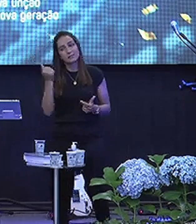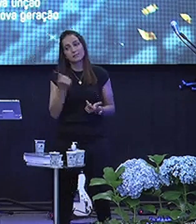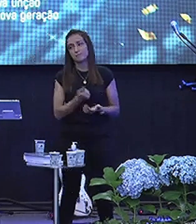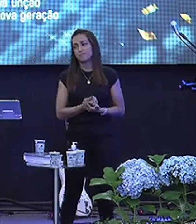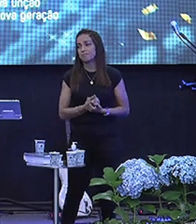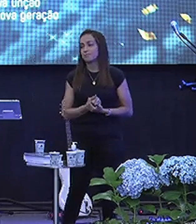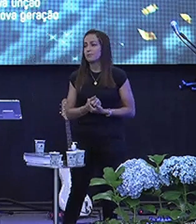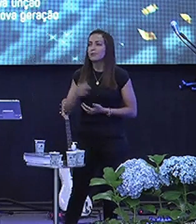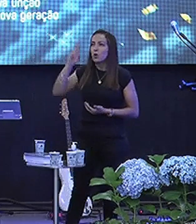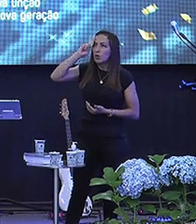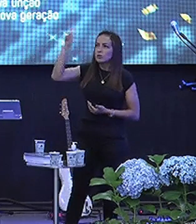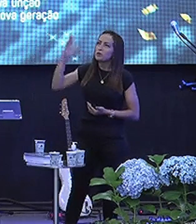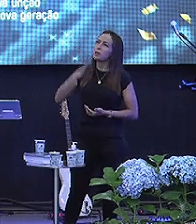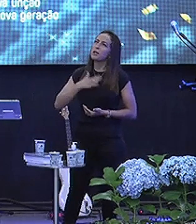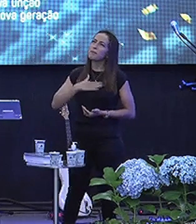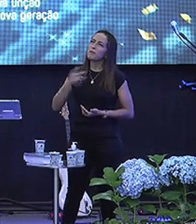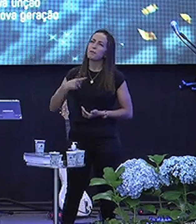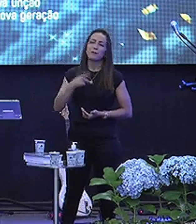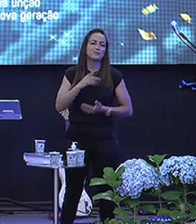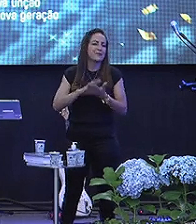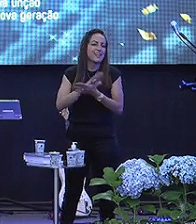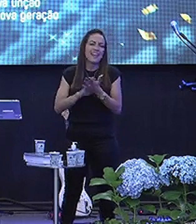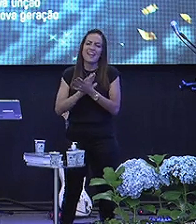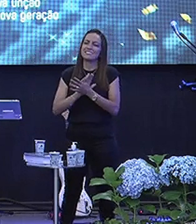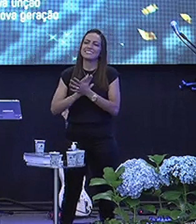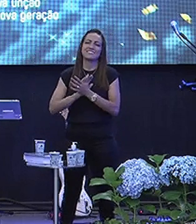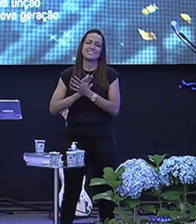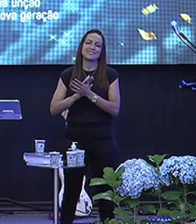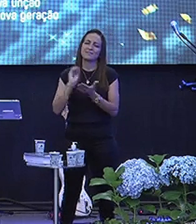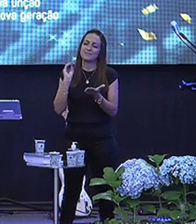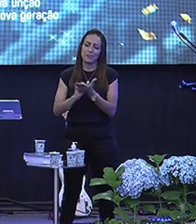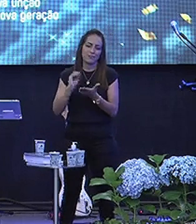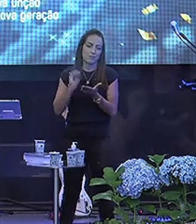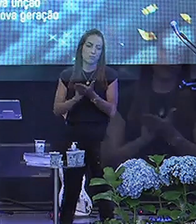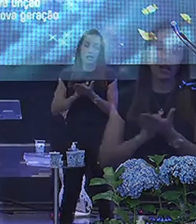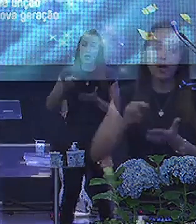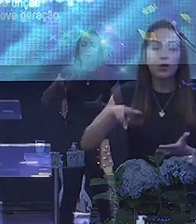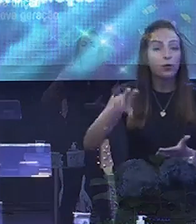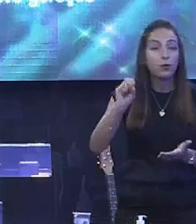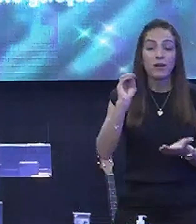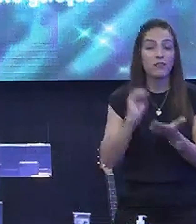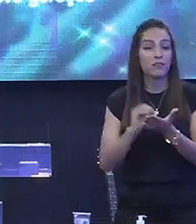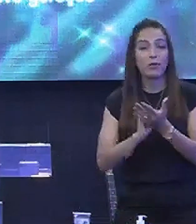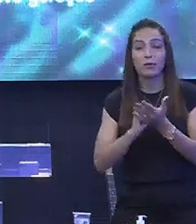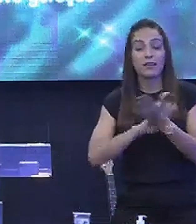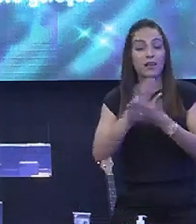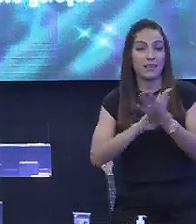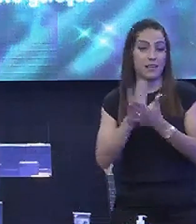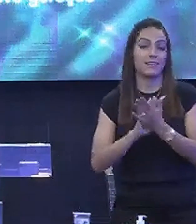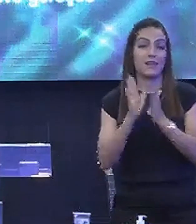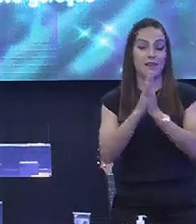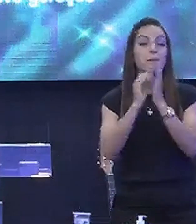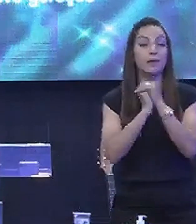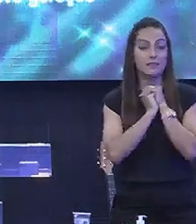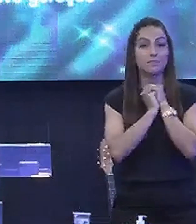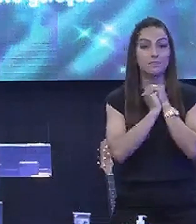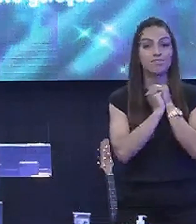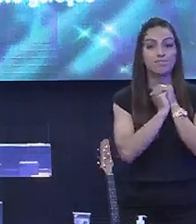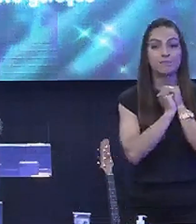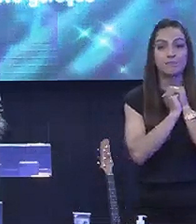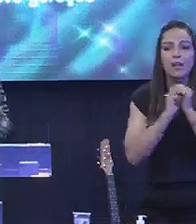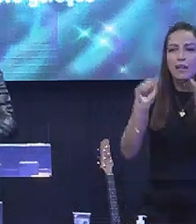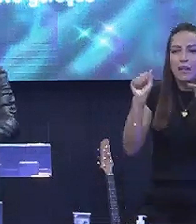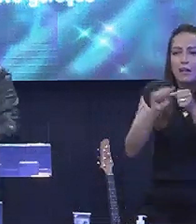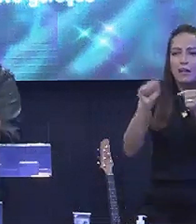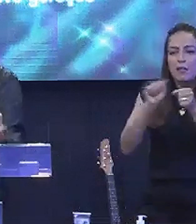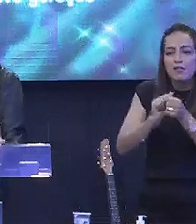O Senhor É meu pastor E nada Me faltará Não te vai Te faltar Absolutamente Nada Amém Ele me